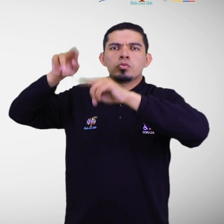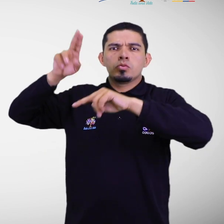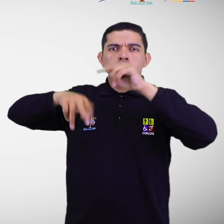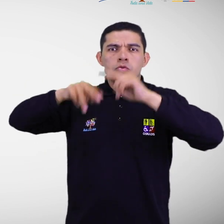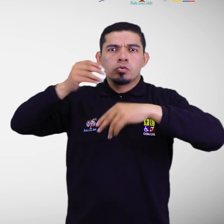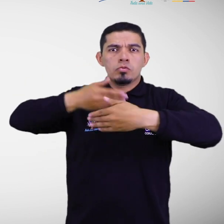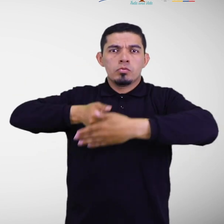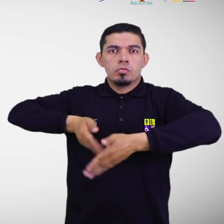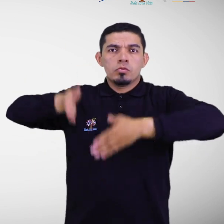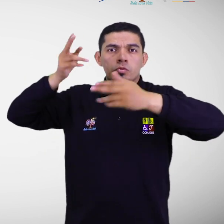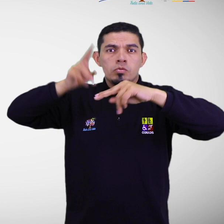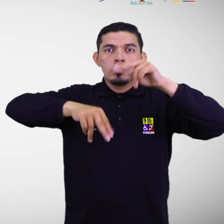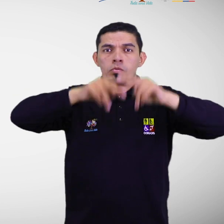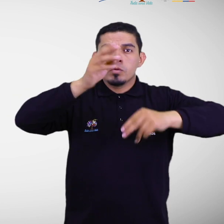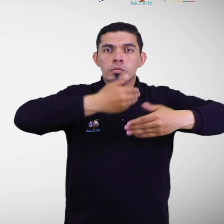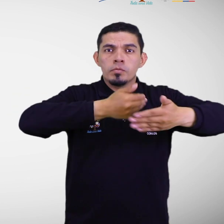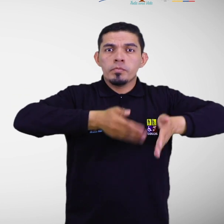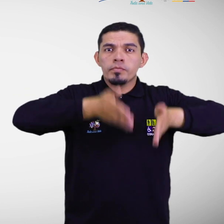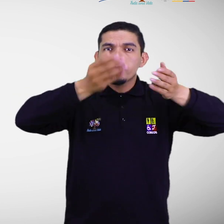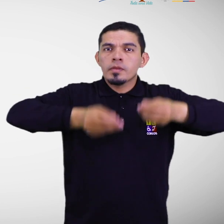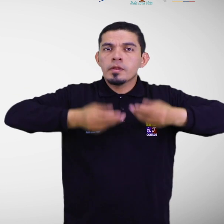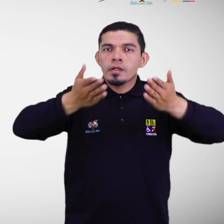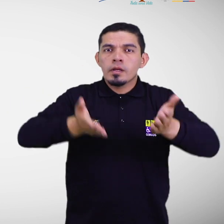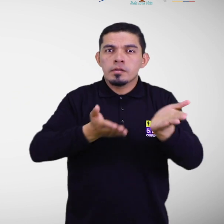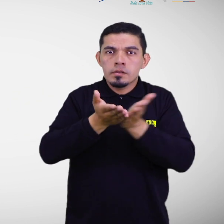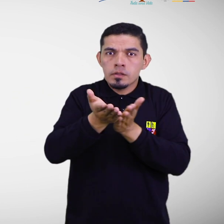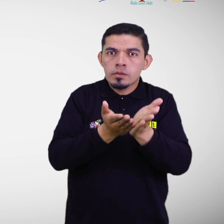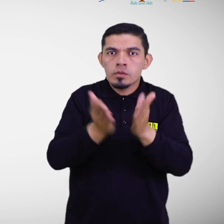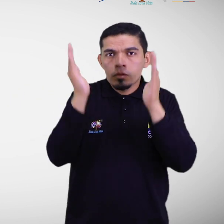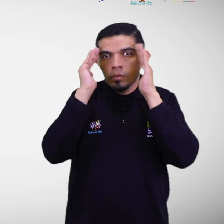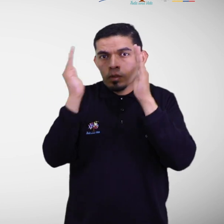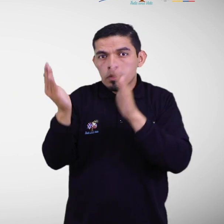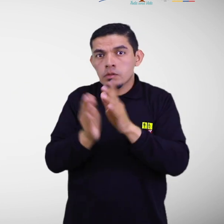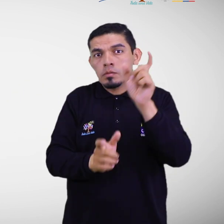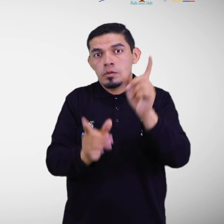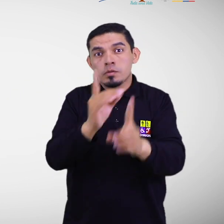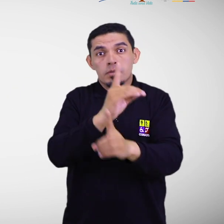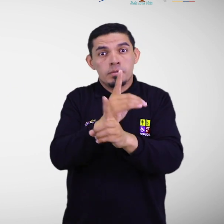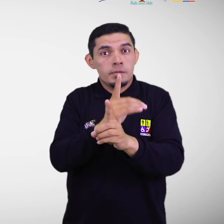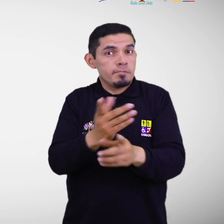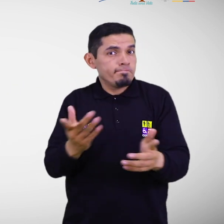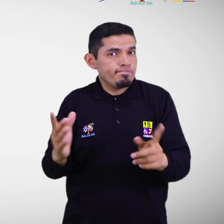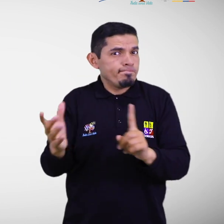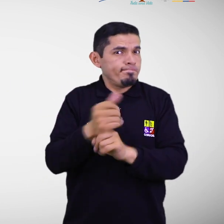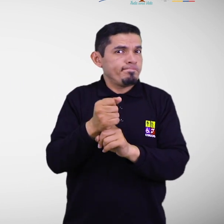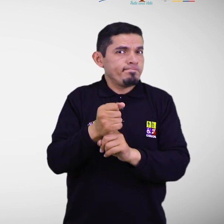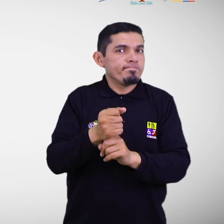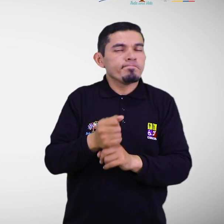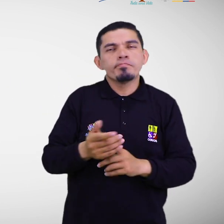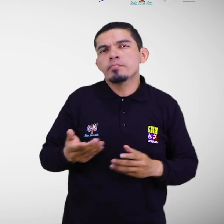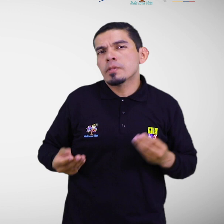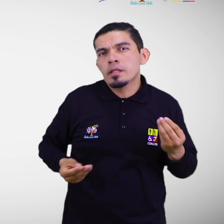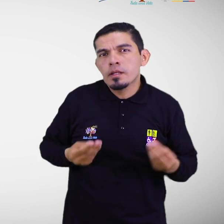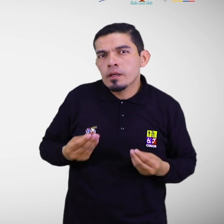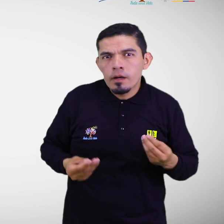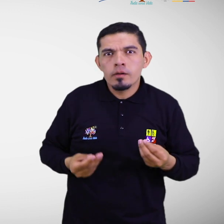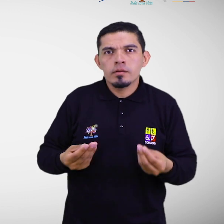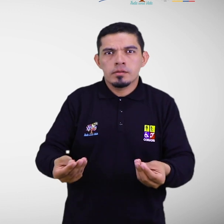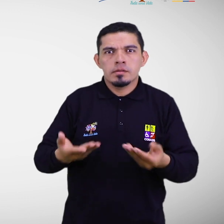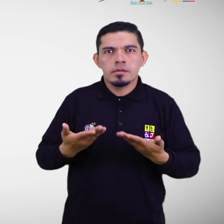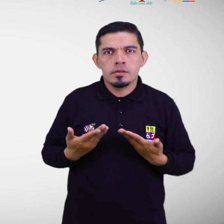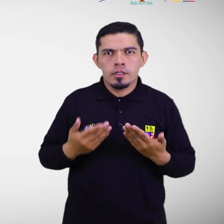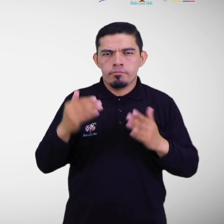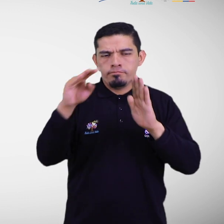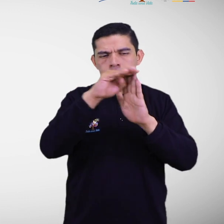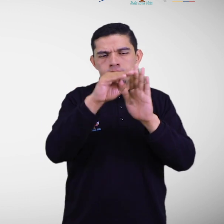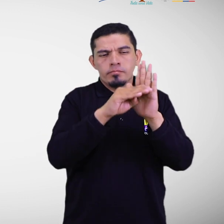privadas que prestan servicios o brindan atención a las personas con discapacidad. Para ello se deberá contar con la siguiente